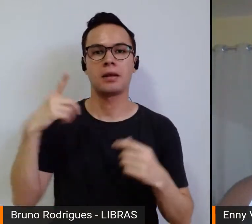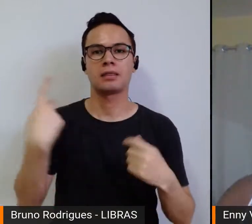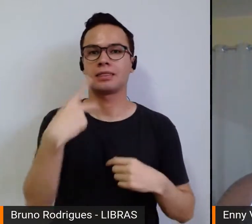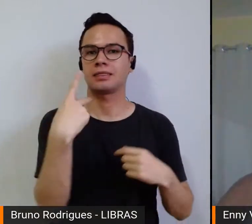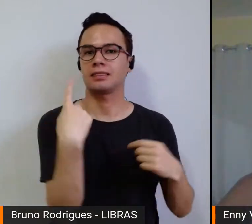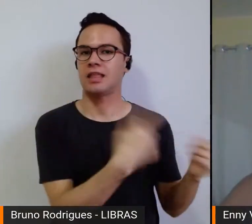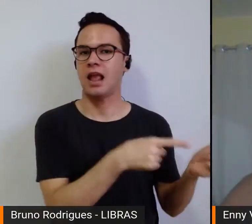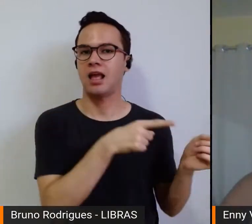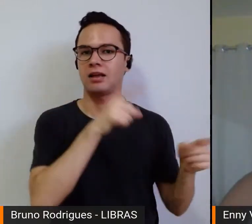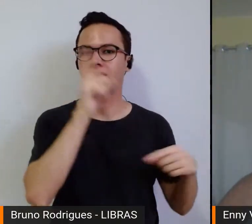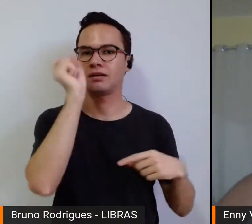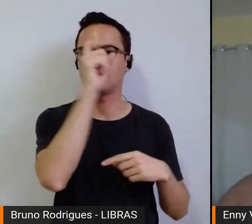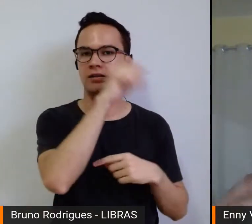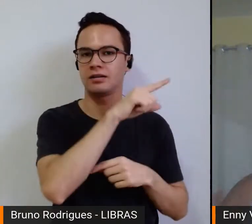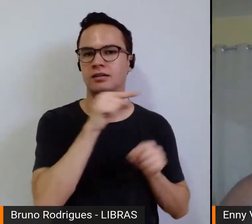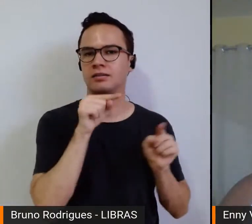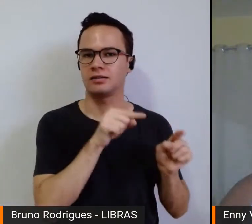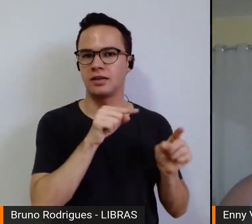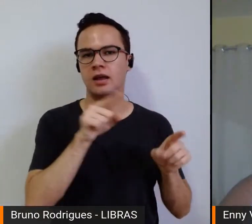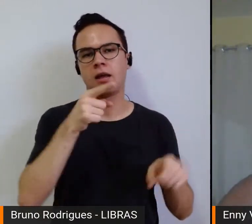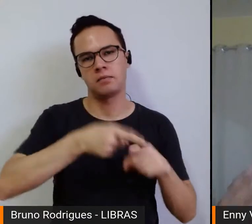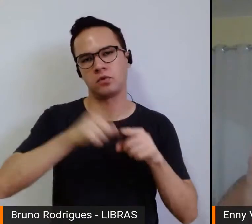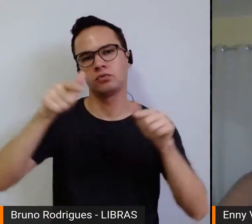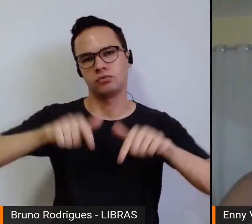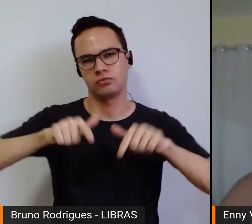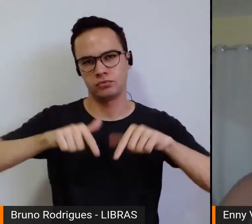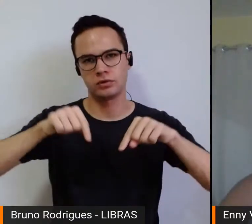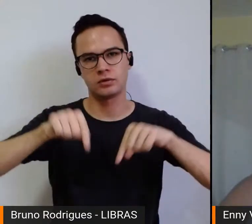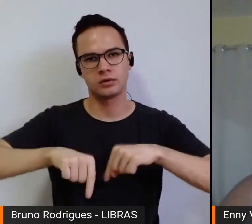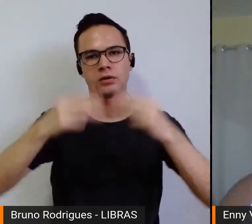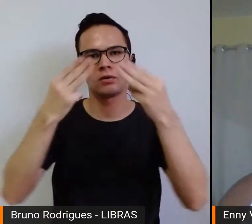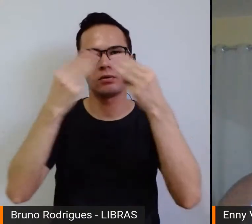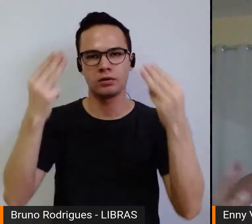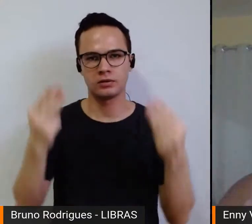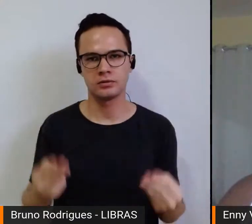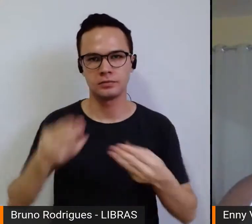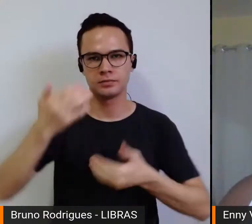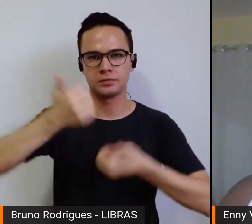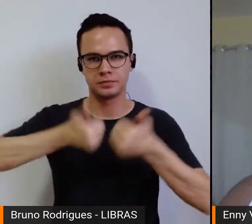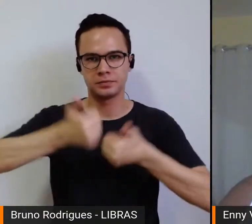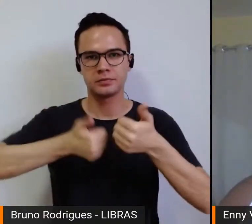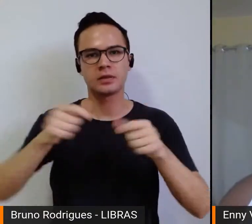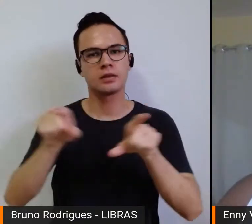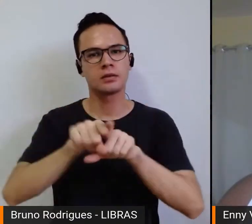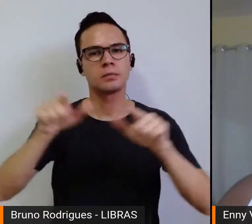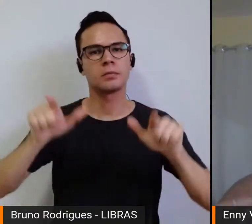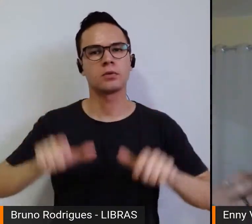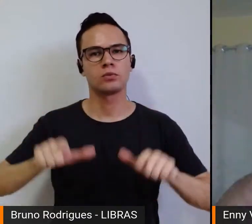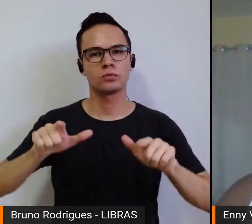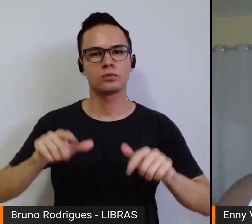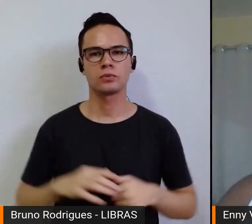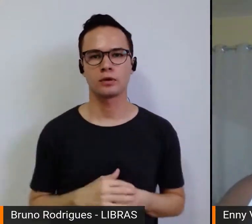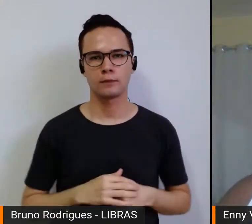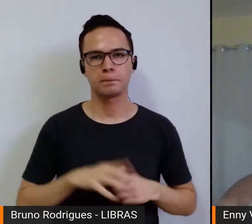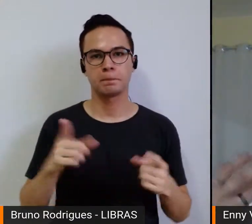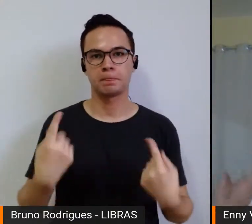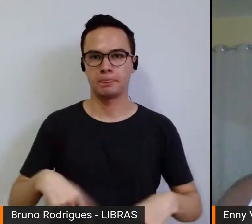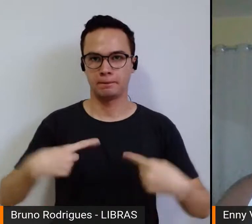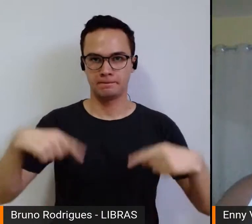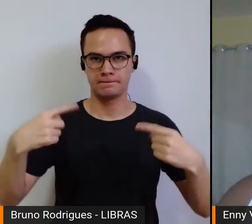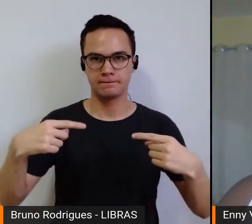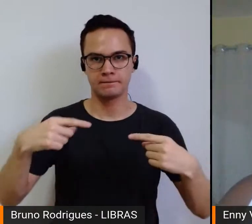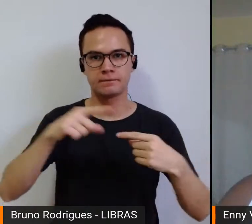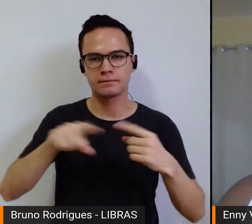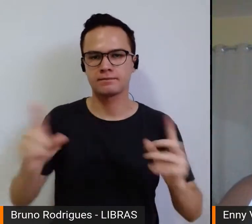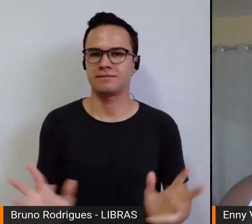pesquisa, já que a gente também está num espaço que é o Museu do Futebol e também num espaço que discute e